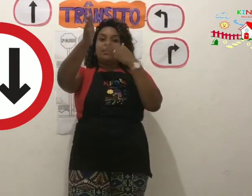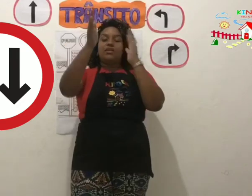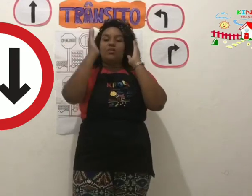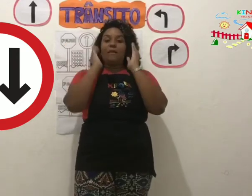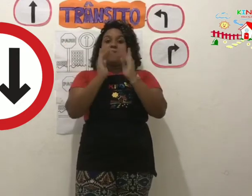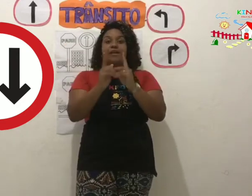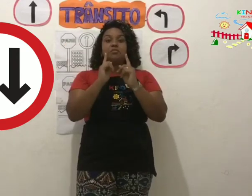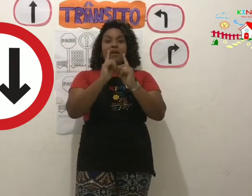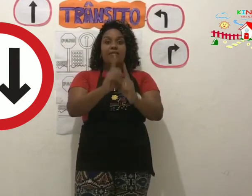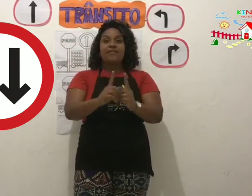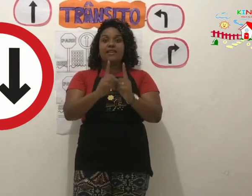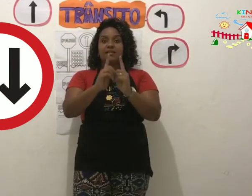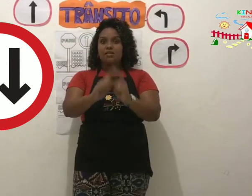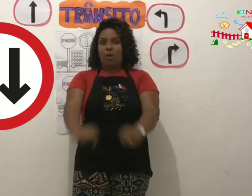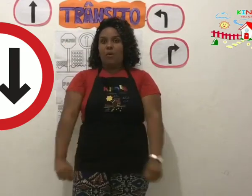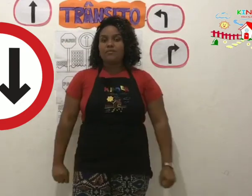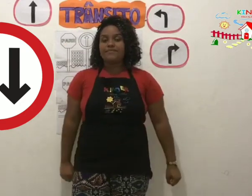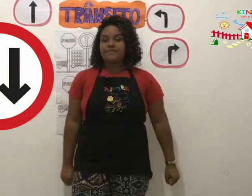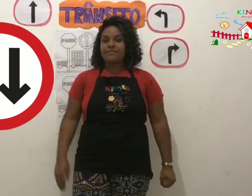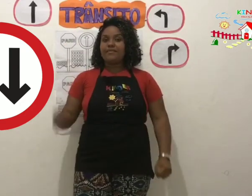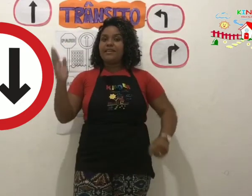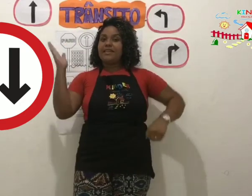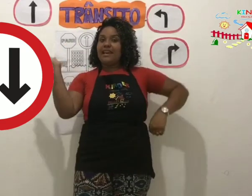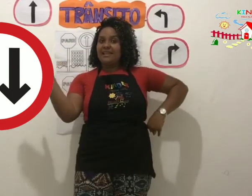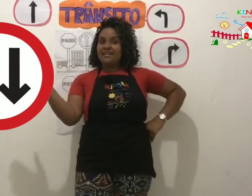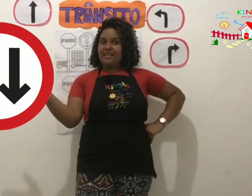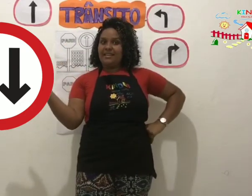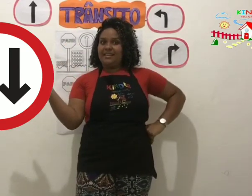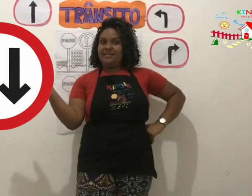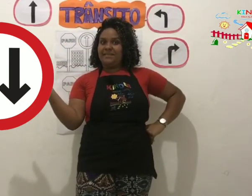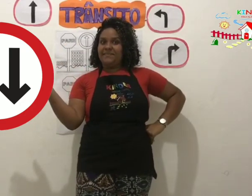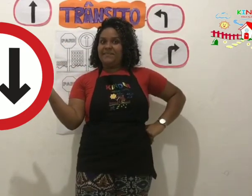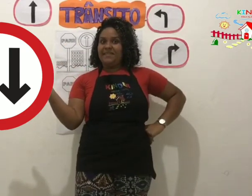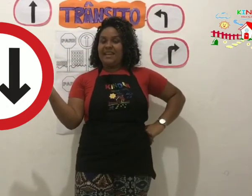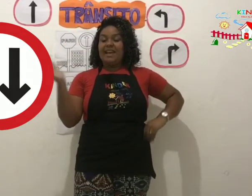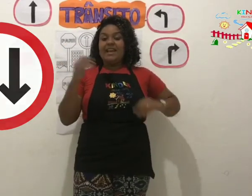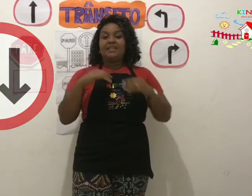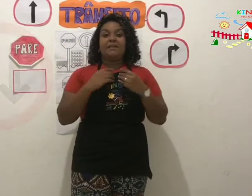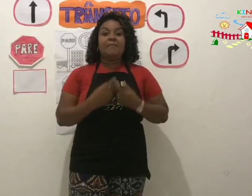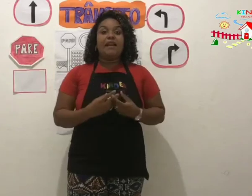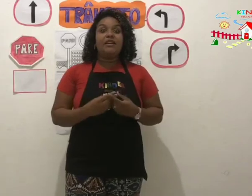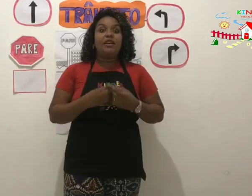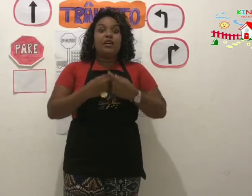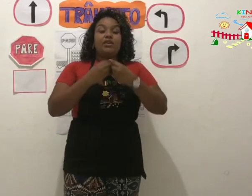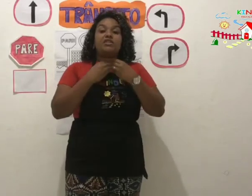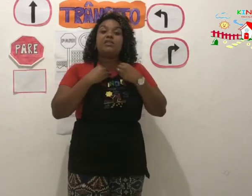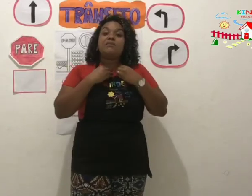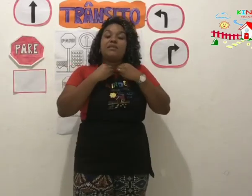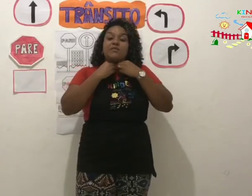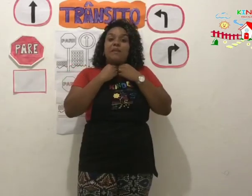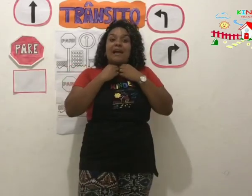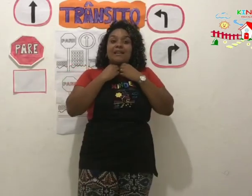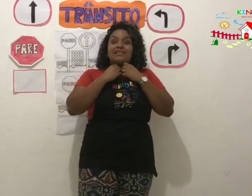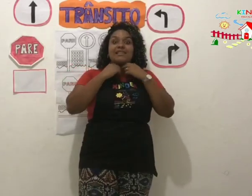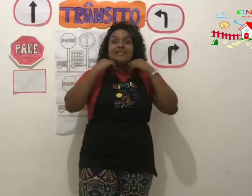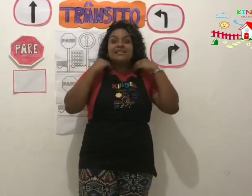numa mesma via só, que é essa daqui. Também nós temos as placas que